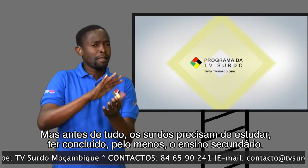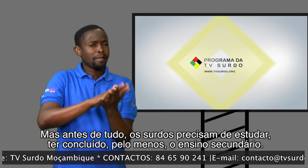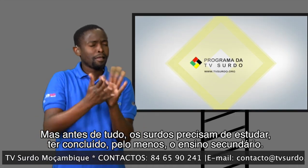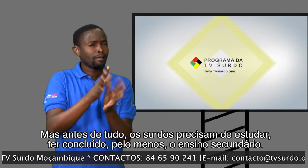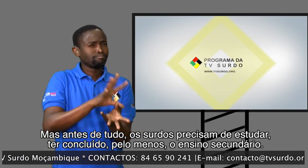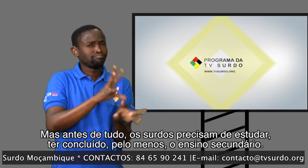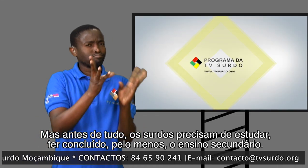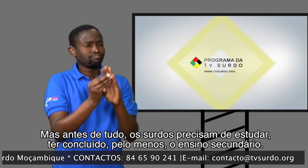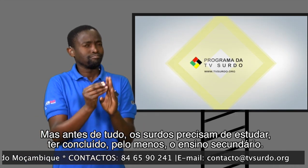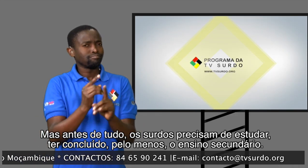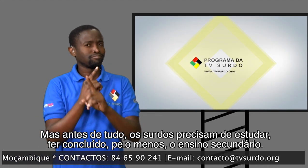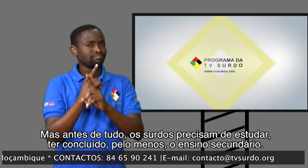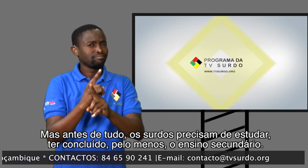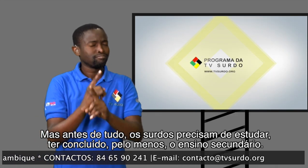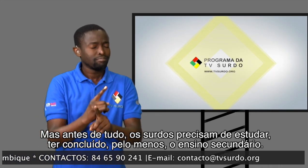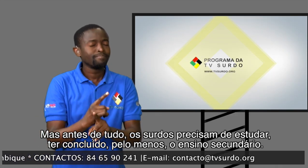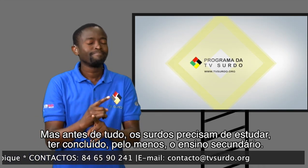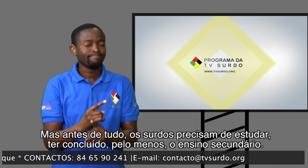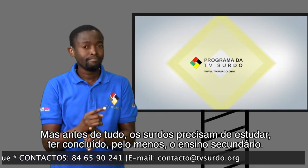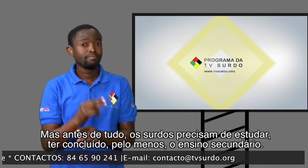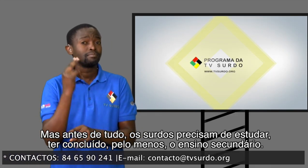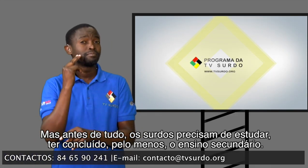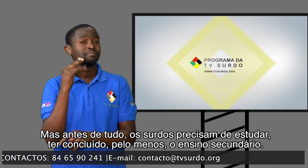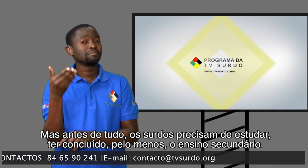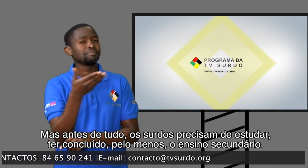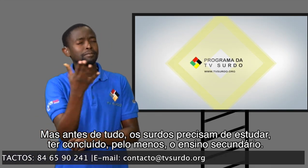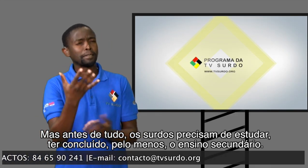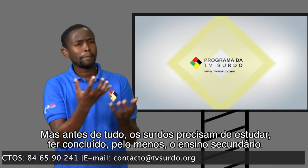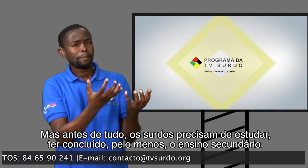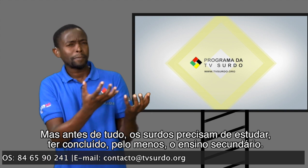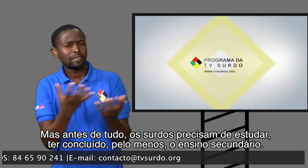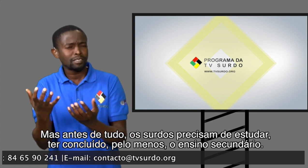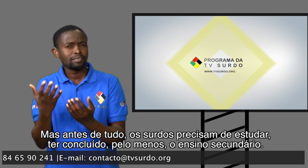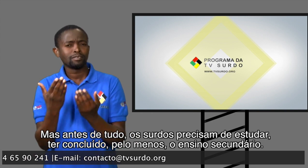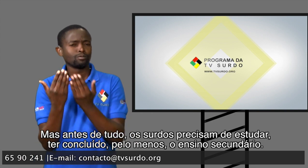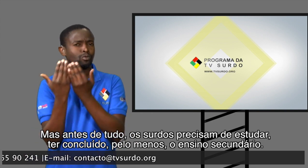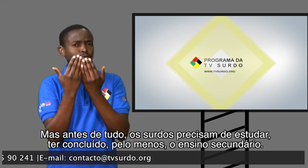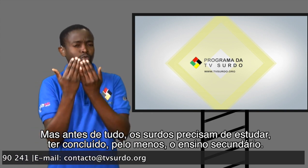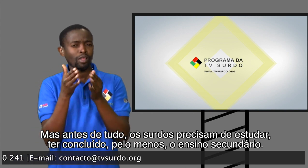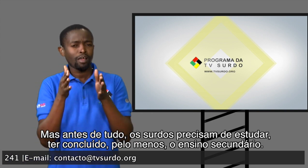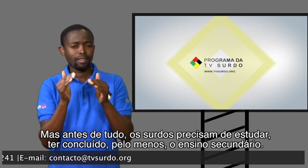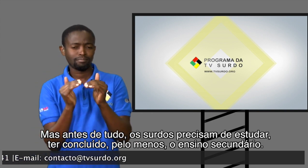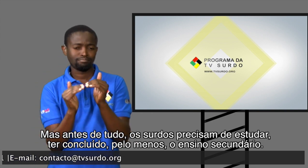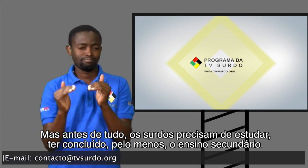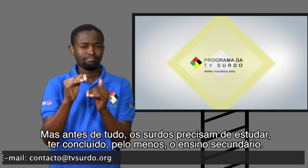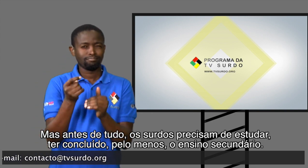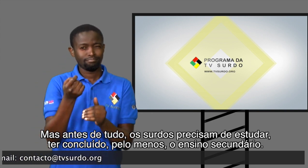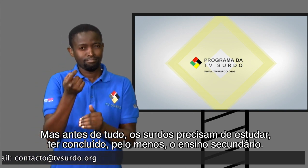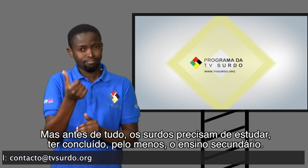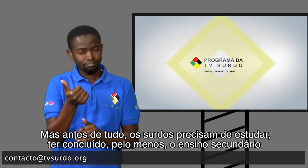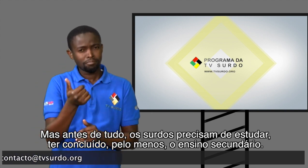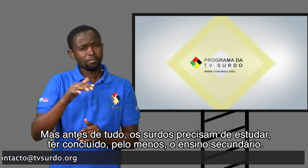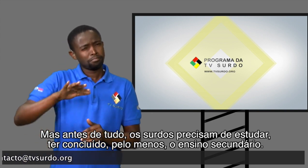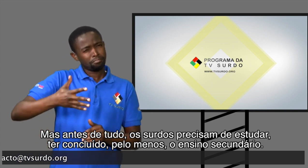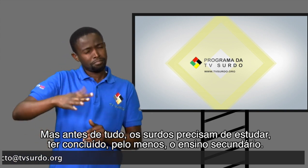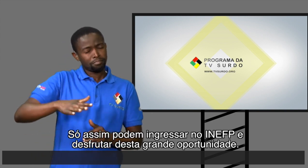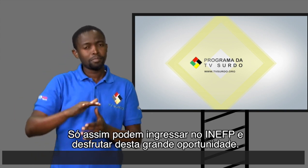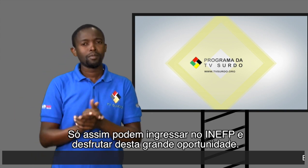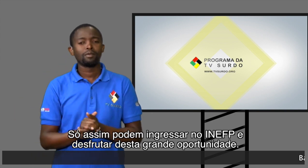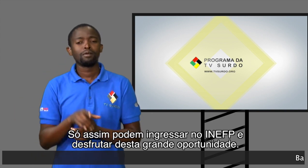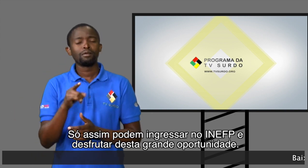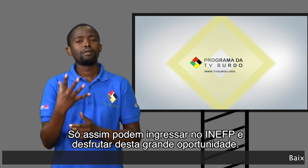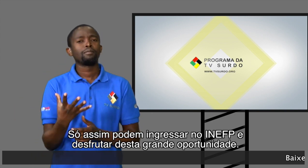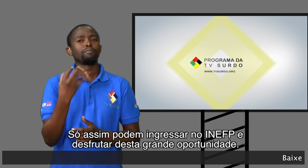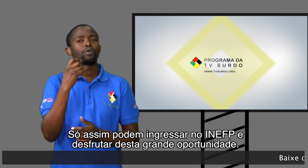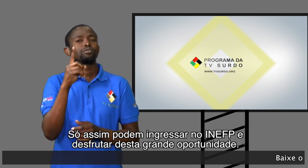Mas, antes de tudo Os surdos precisam de estudar Ter concluído pelo menos o ensino secundário Só